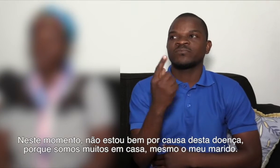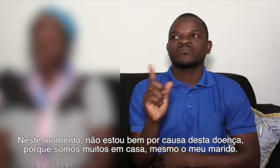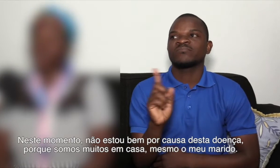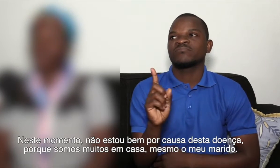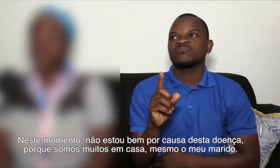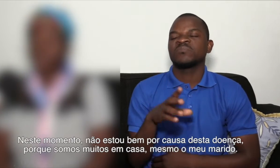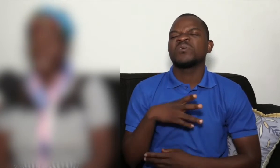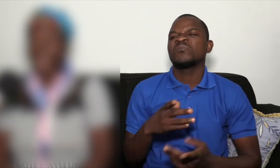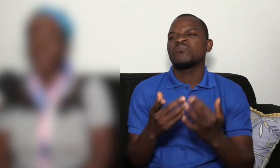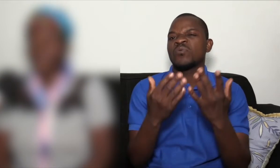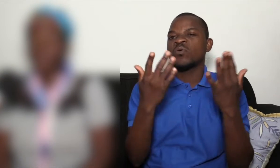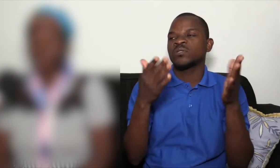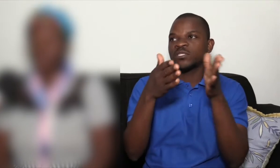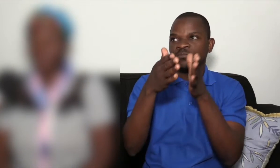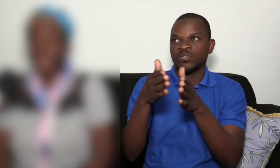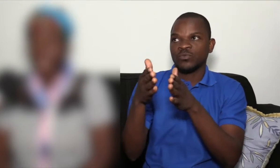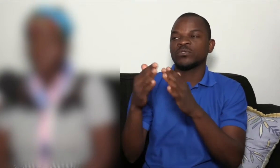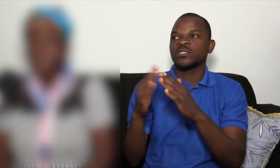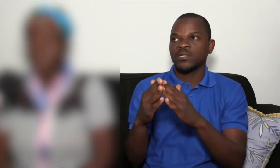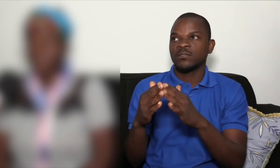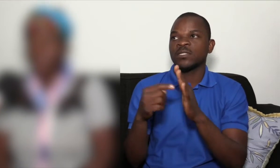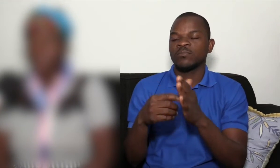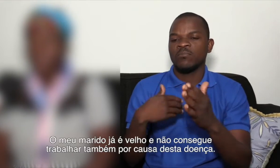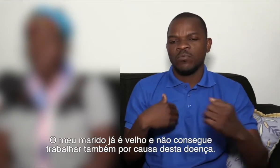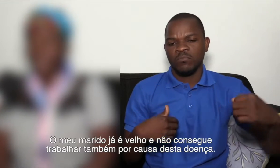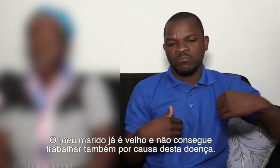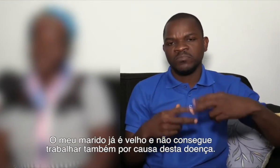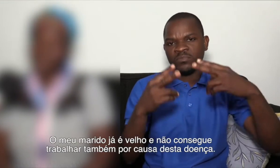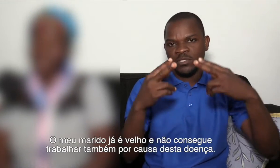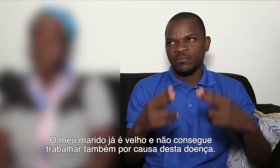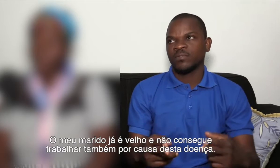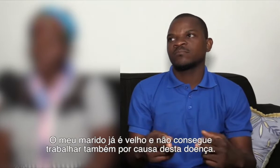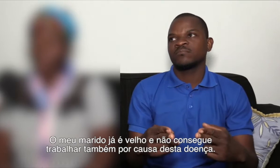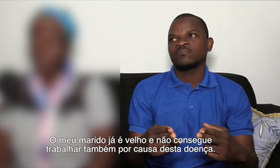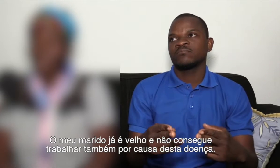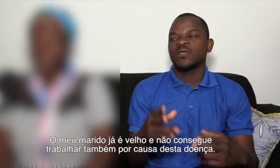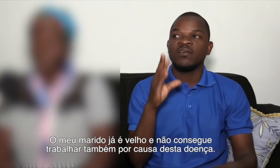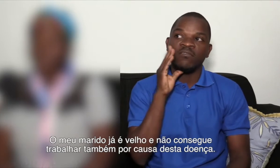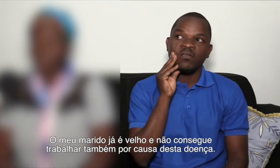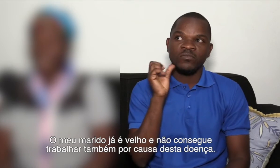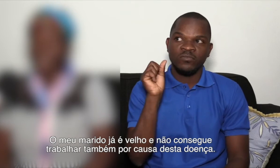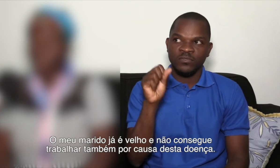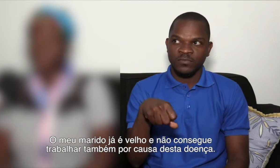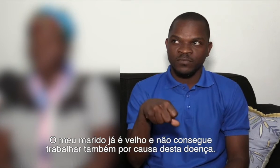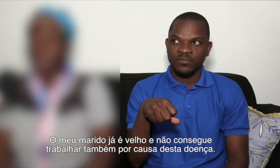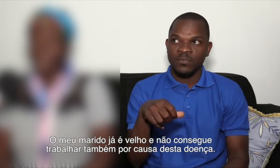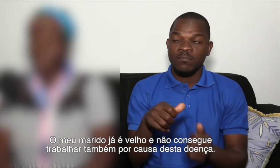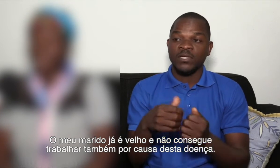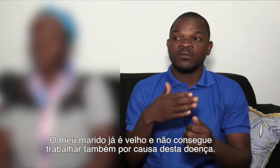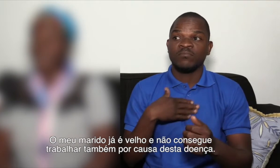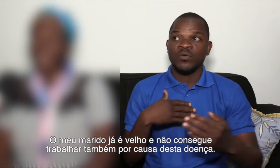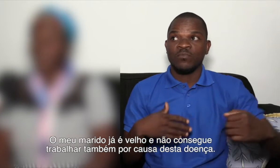Somos muito em casa, mesmo meu marido. Ele já é velho. Mas meu marido,